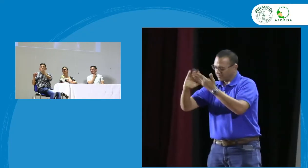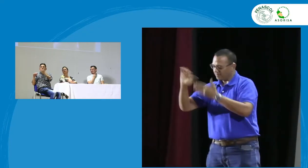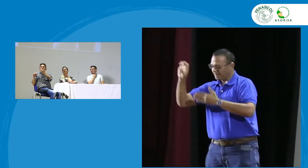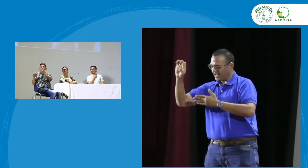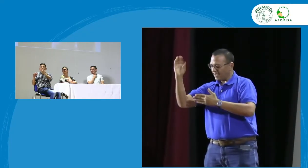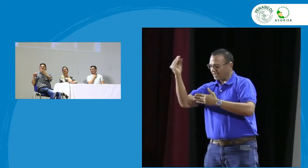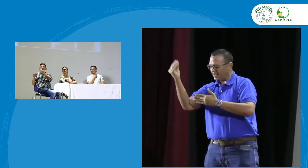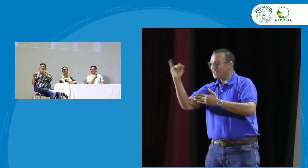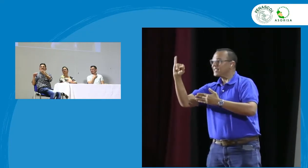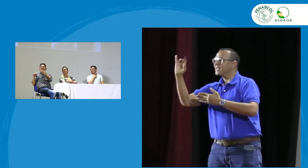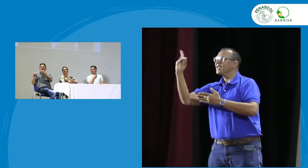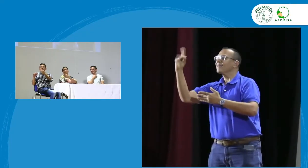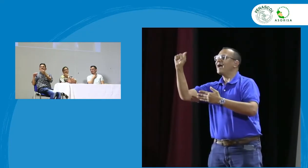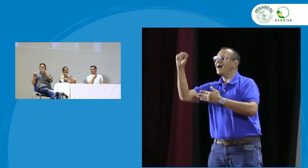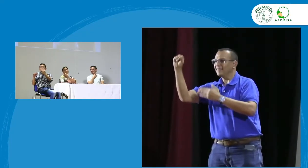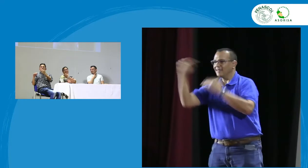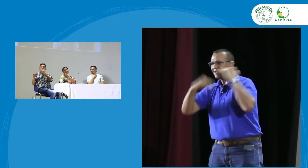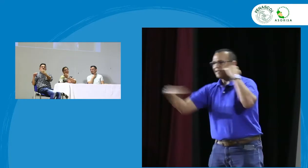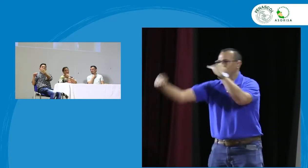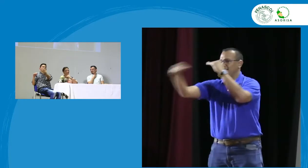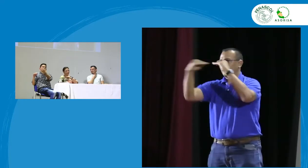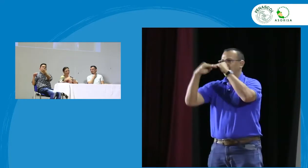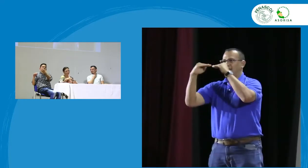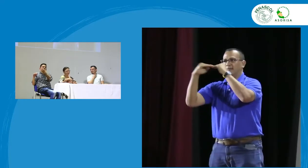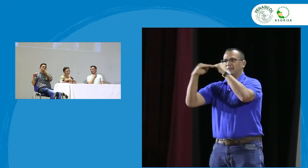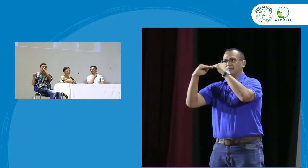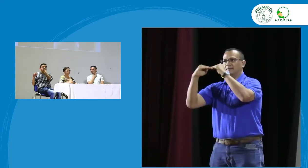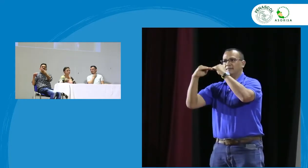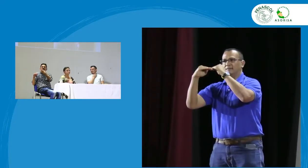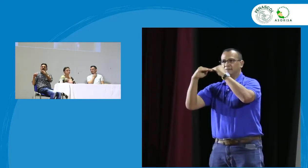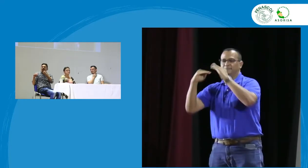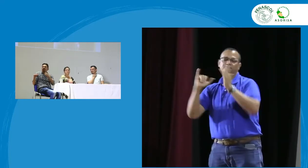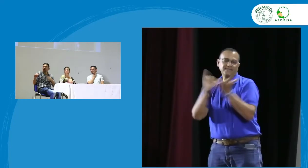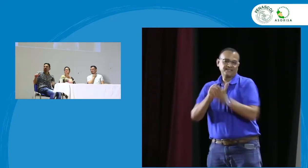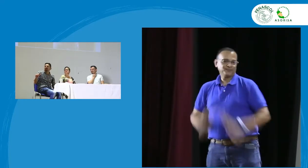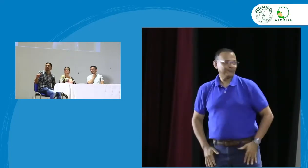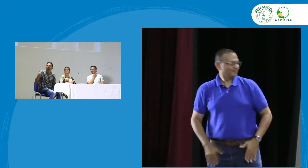para que logremos una equidad con respecto a esto muchas gracias